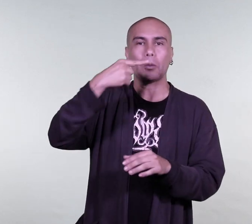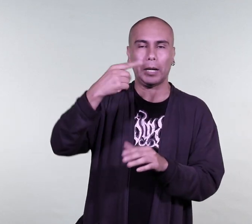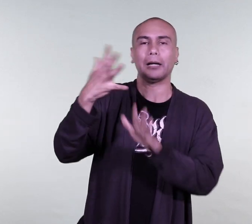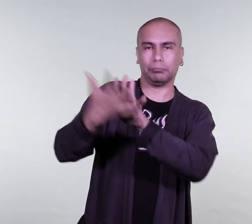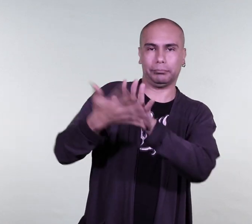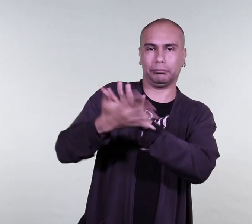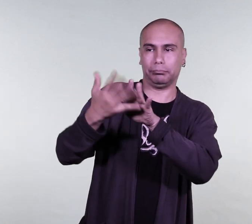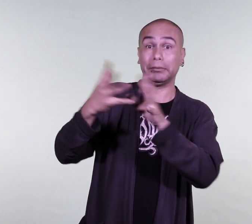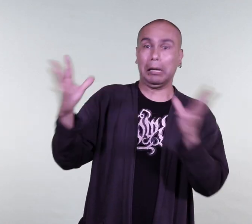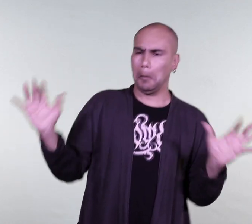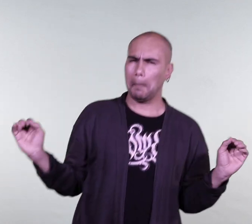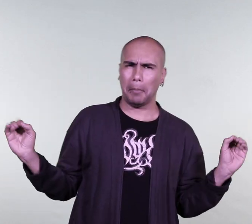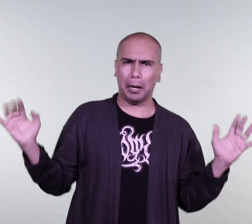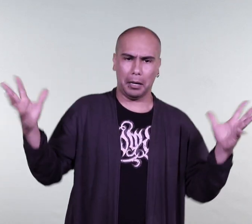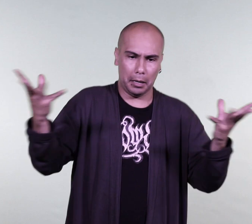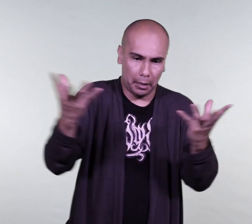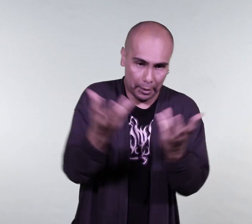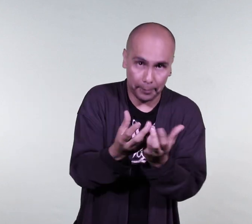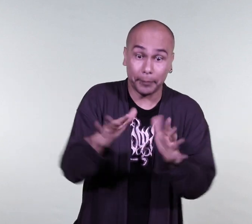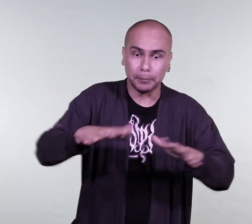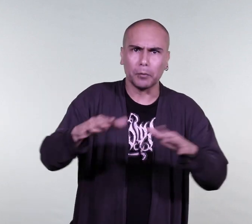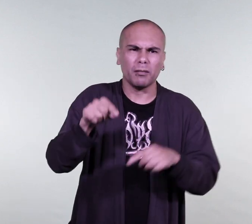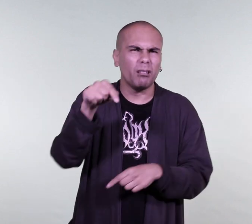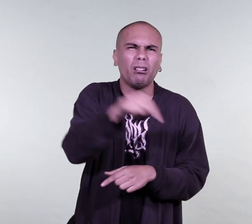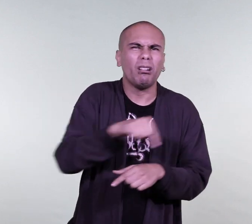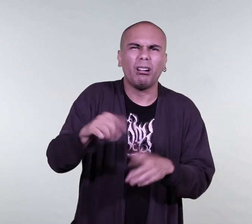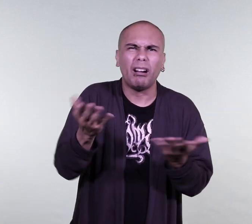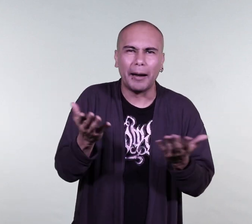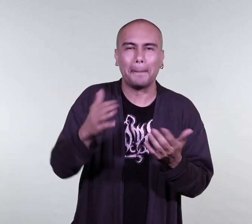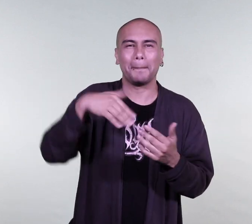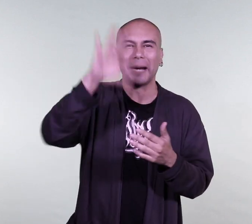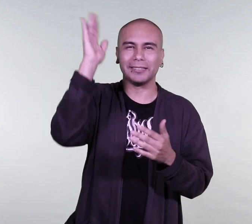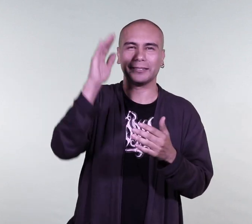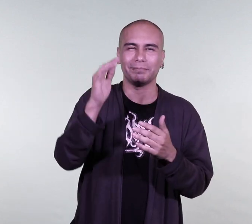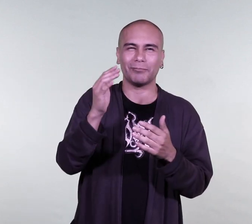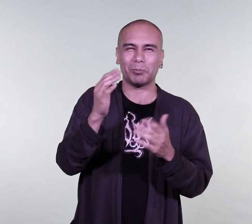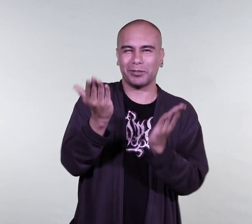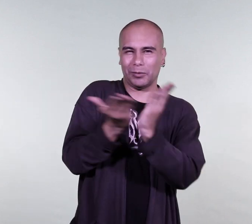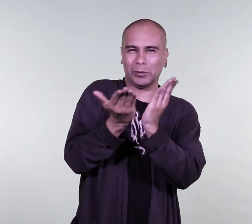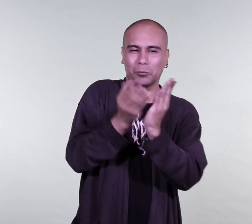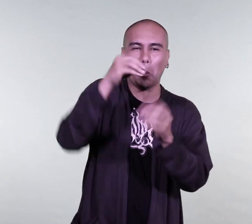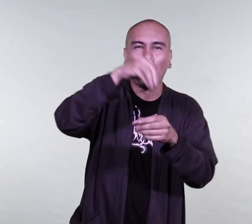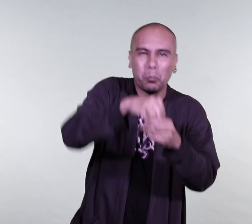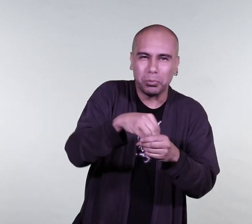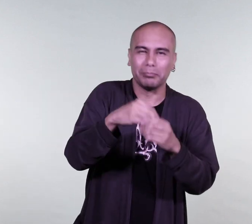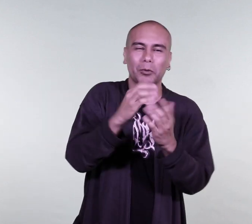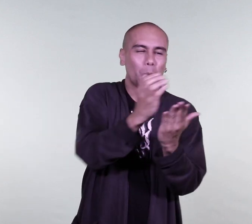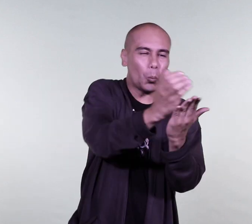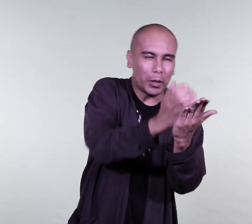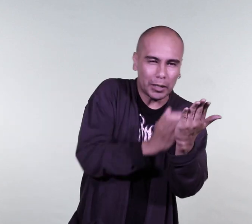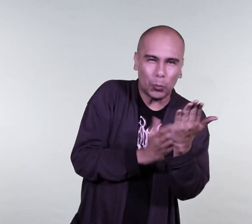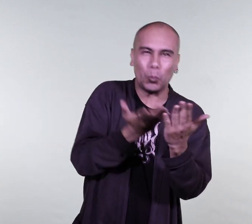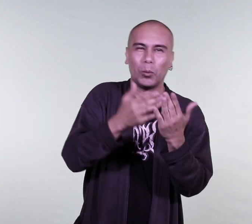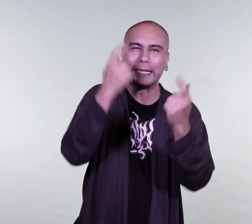pero la idea es que confluyan personas sordas en este mismo espacio, en un entorno educativo donde se hayan hecho las adaptaciones